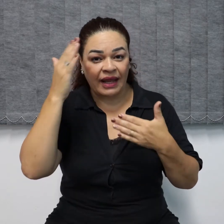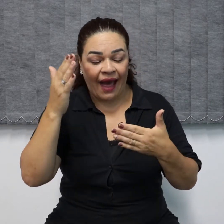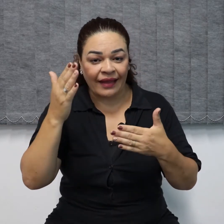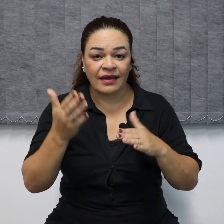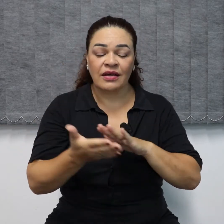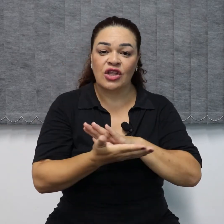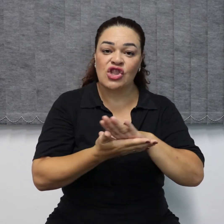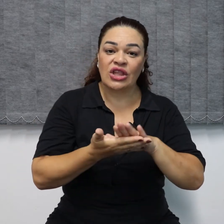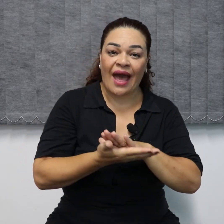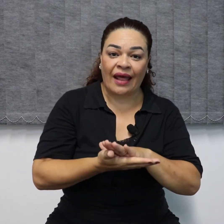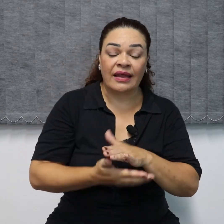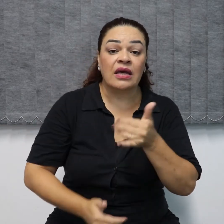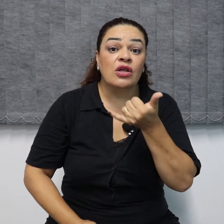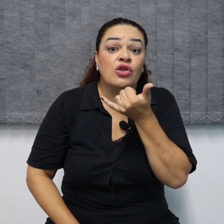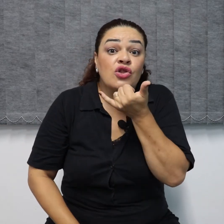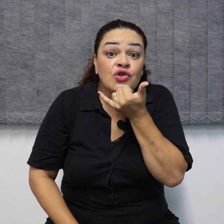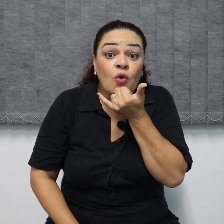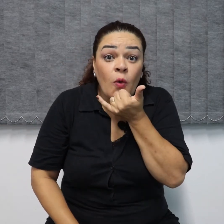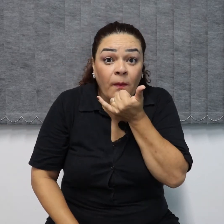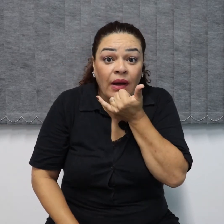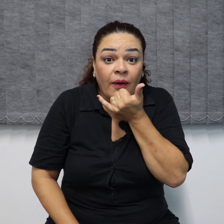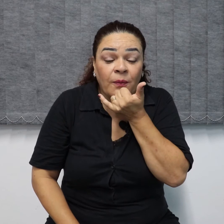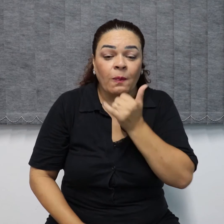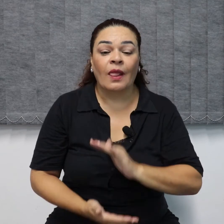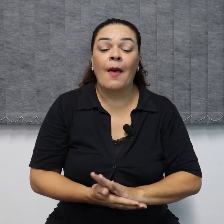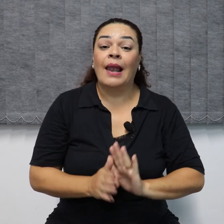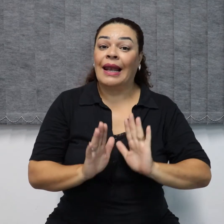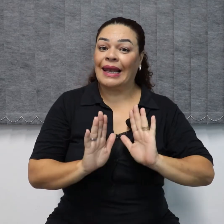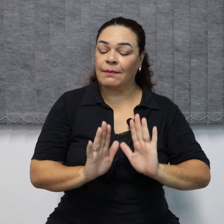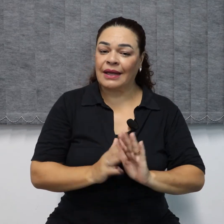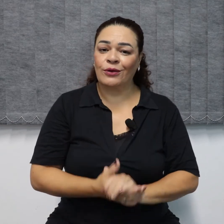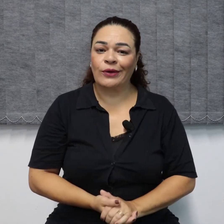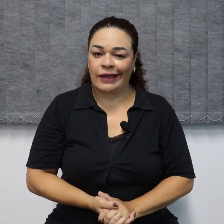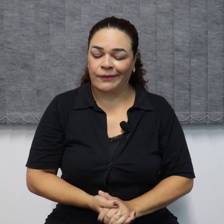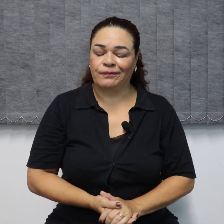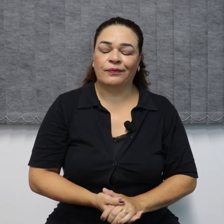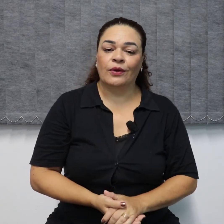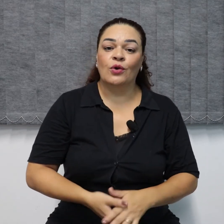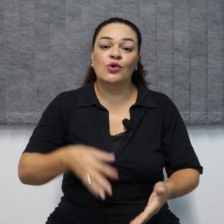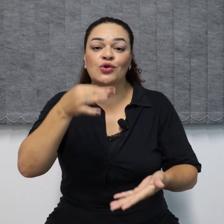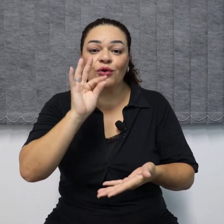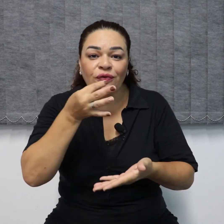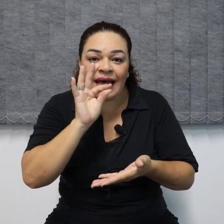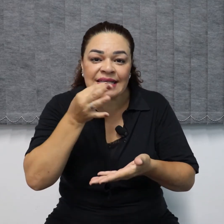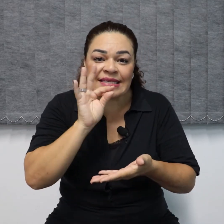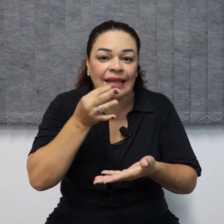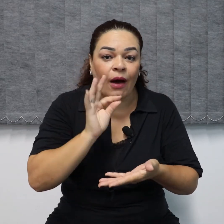Obrigada de nada. Desculpa. Lembrando que o surdo faz esse sinal.